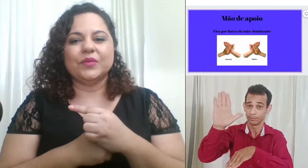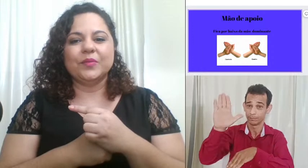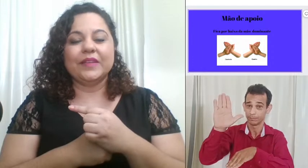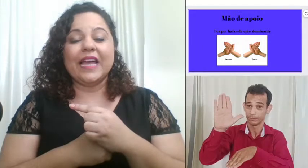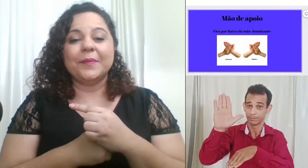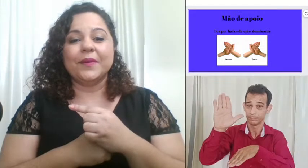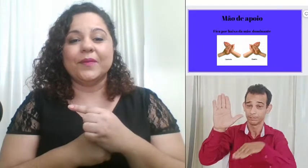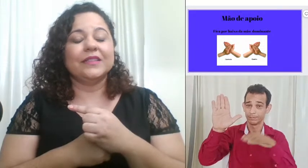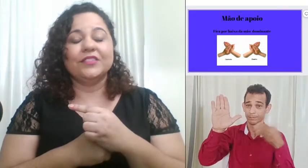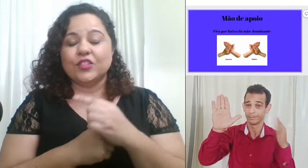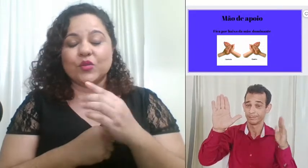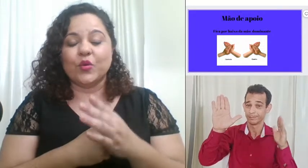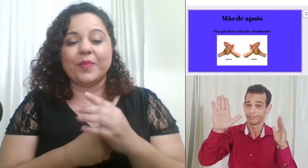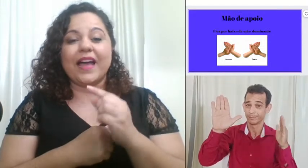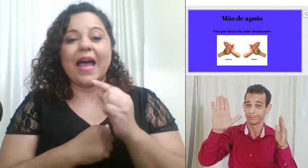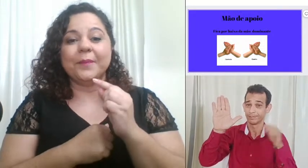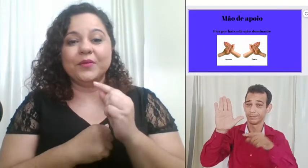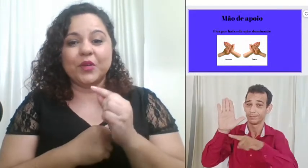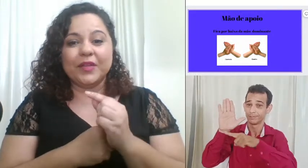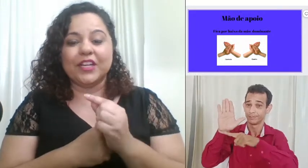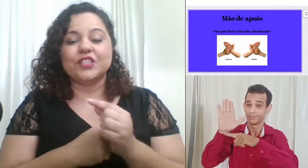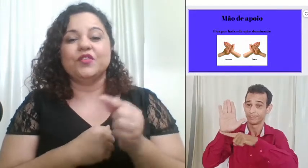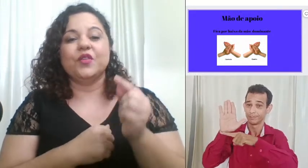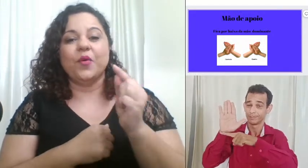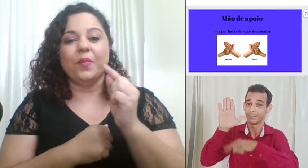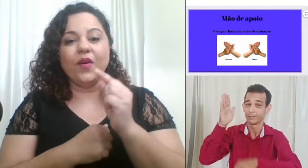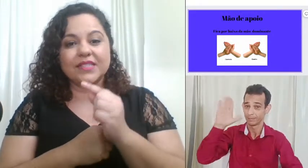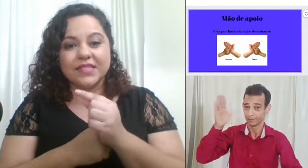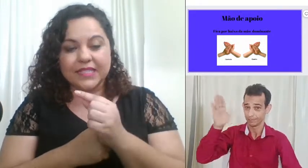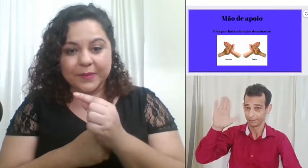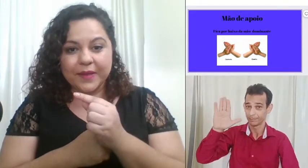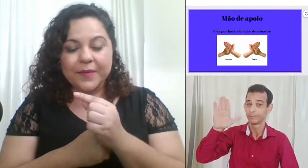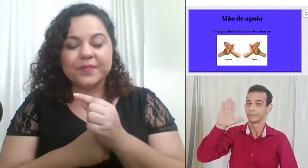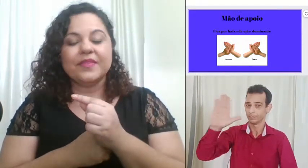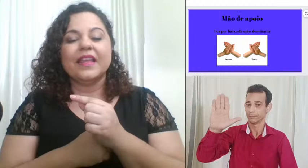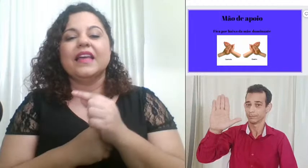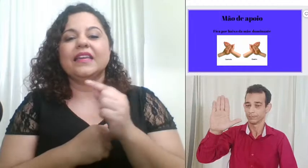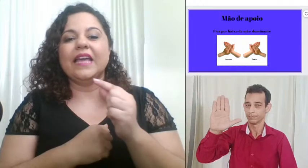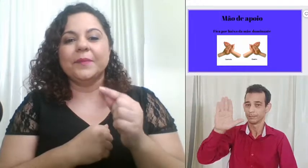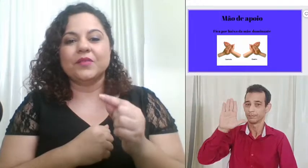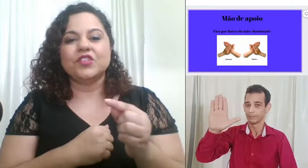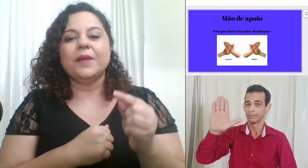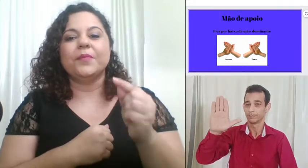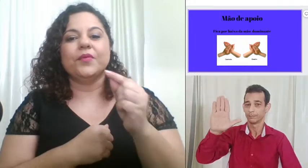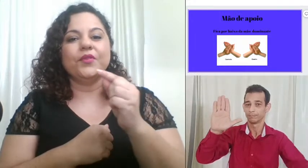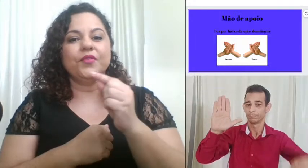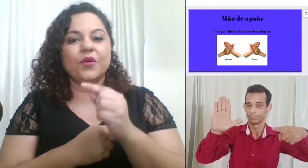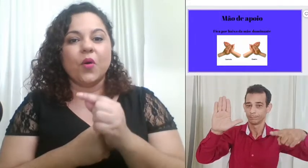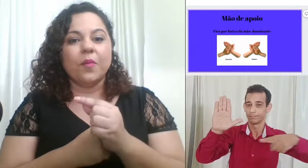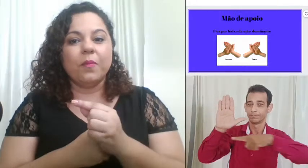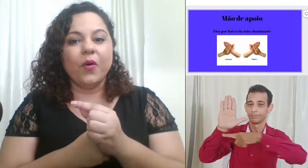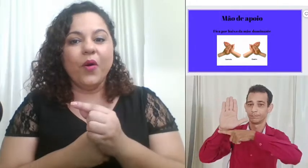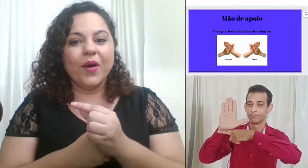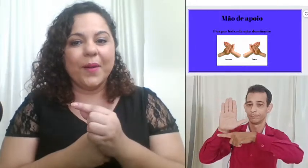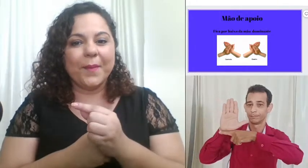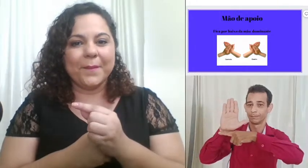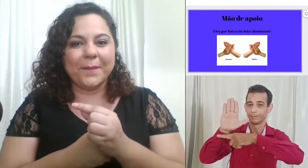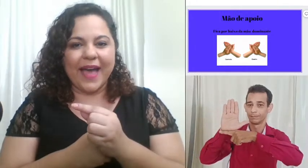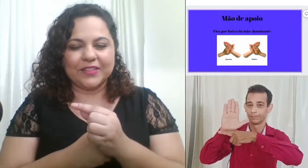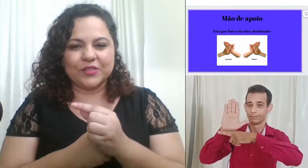e a mão desculpa a mão dominante ficou por cima e a mão de apoio ficou por baixo